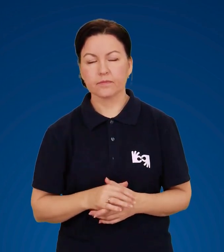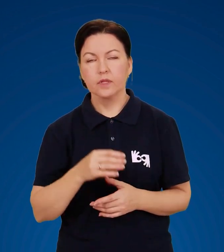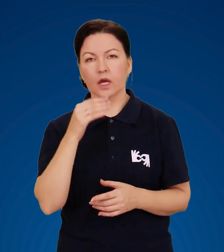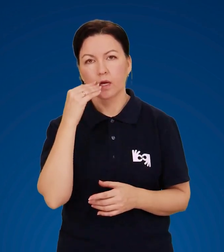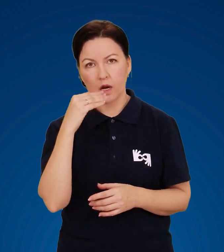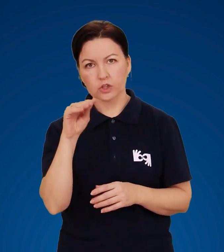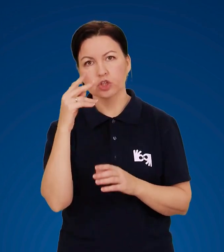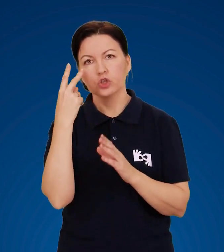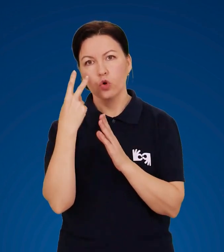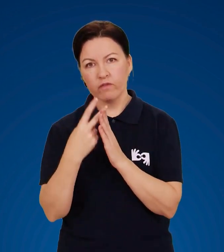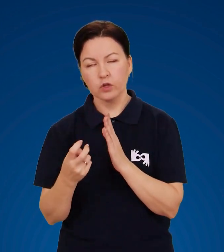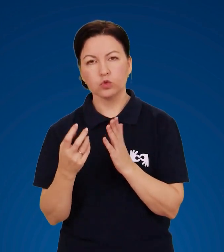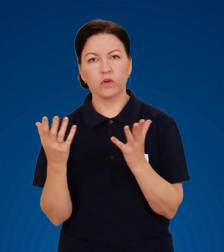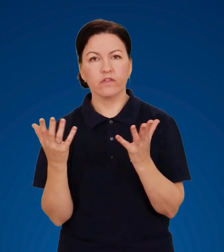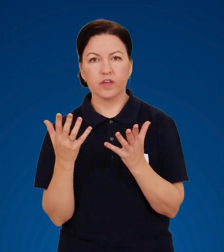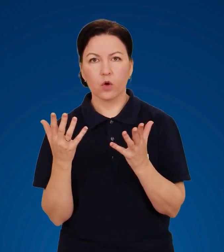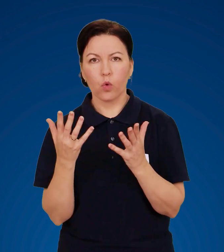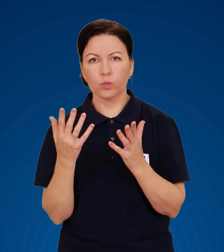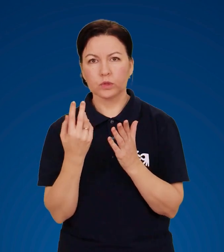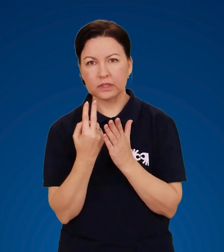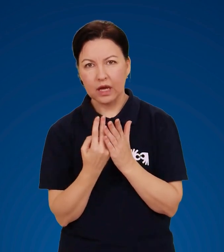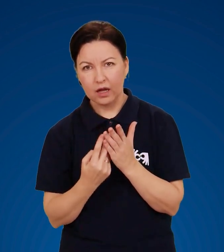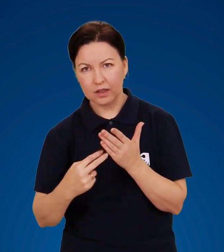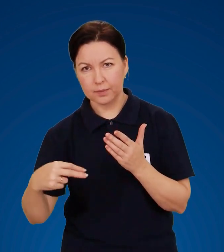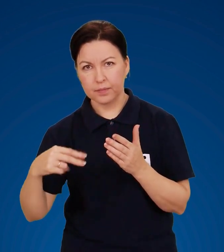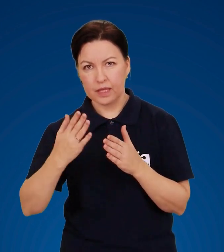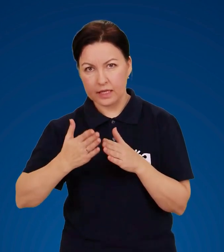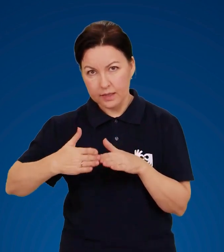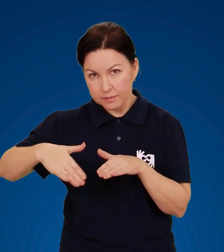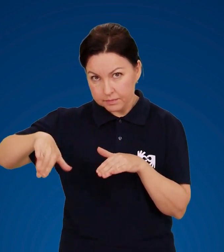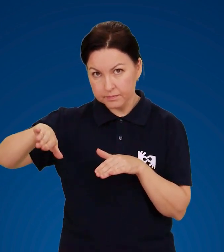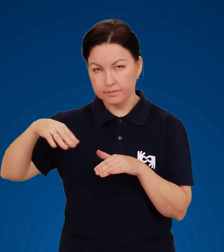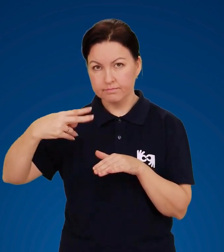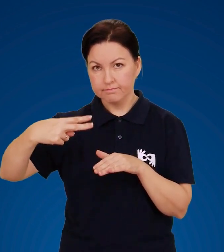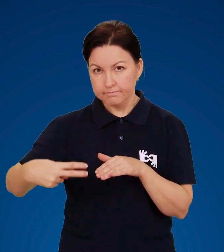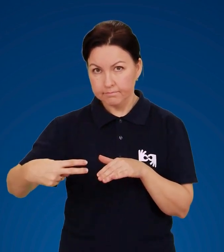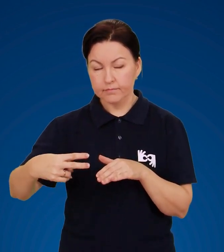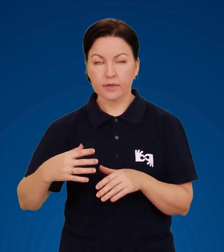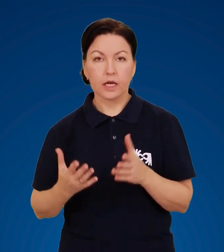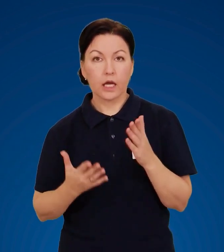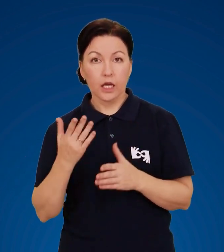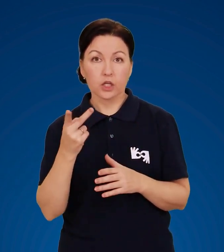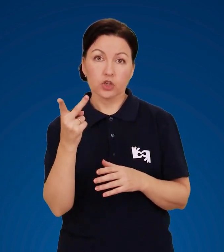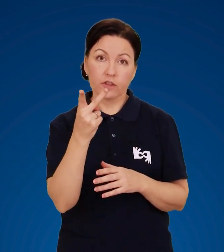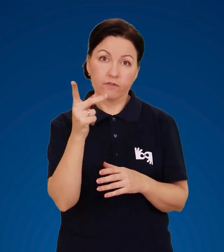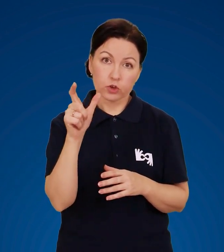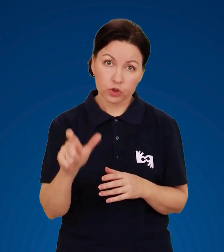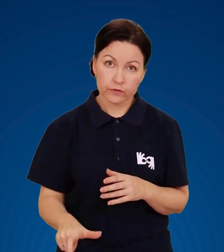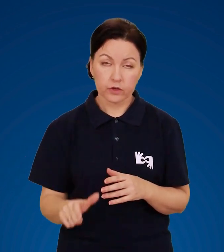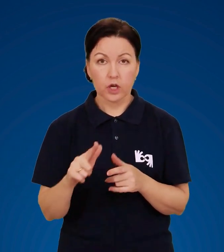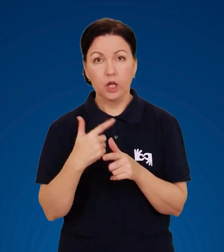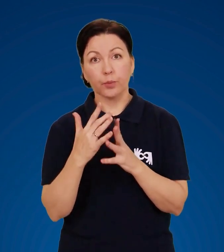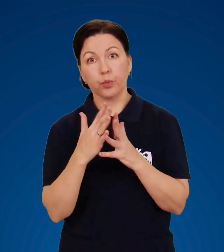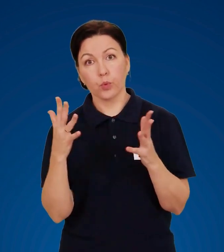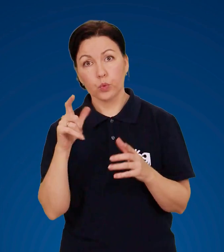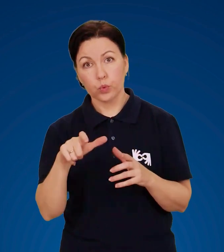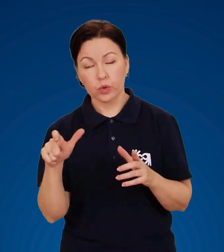Краще сховатись у якомусь заглибленні. Якщо вас двоє чи